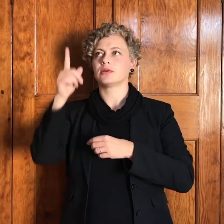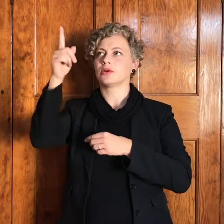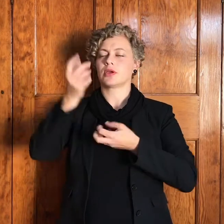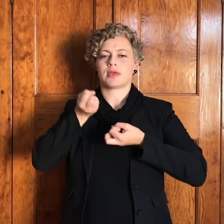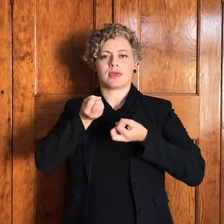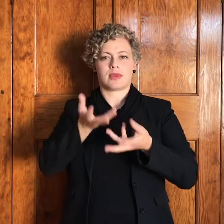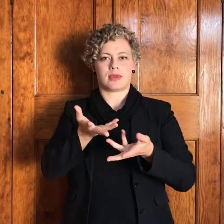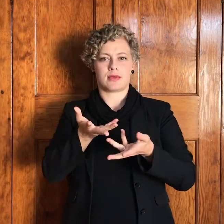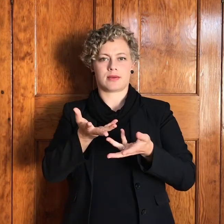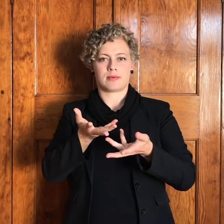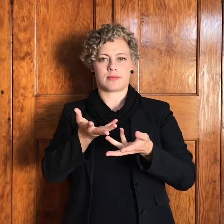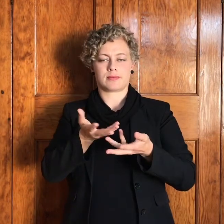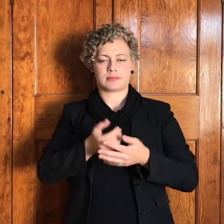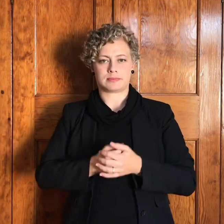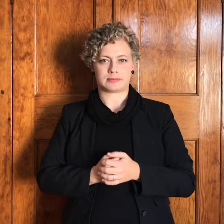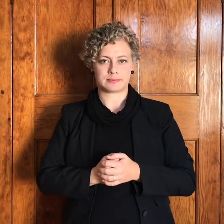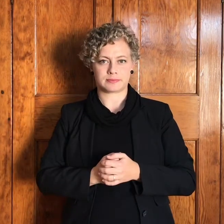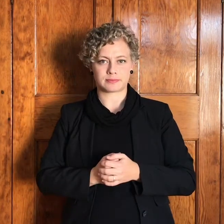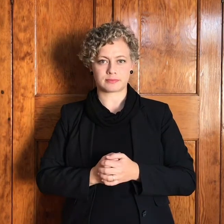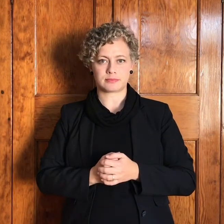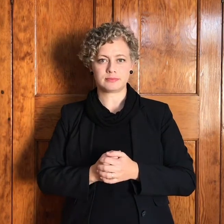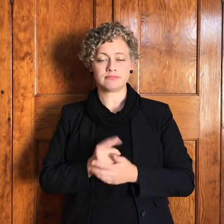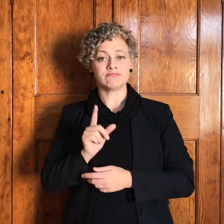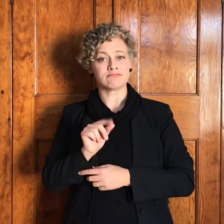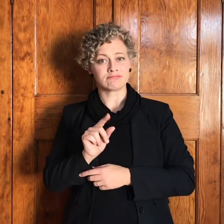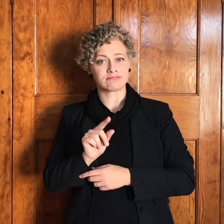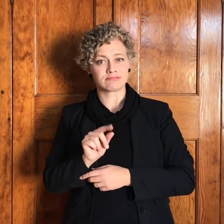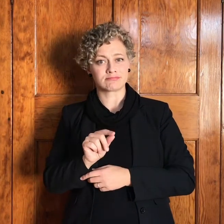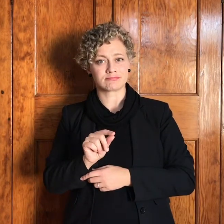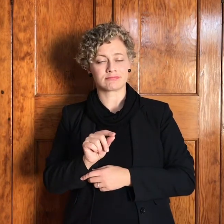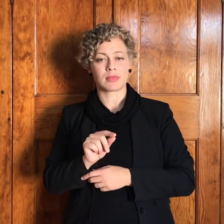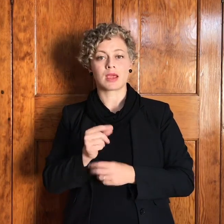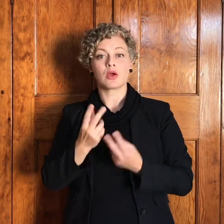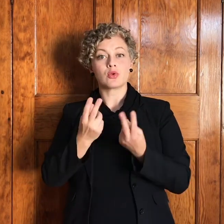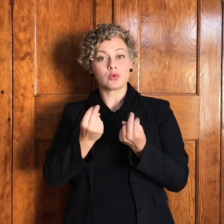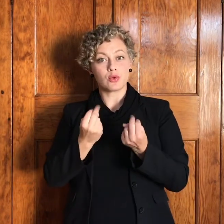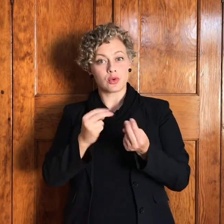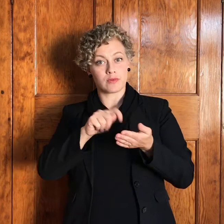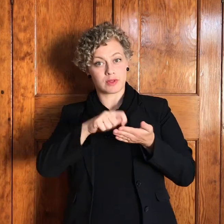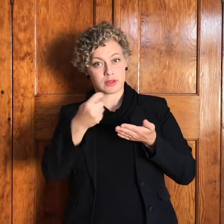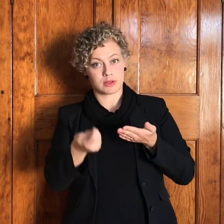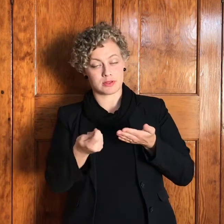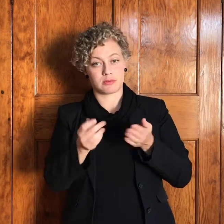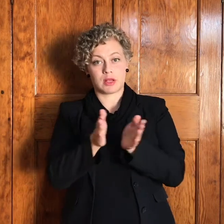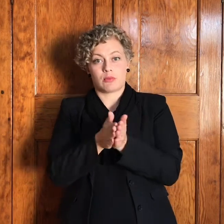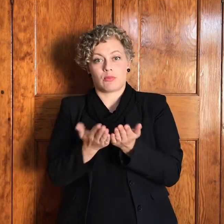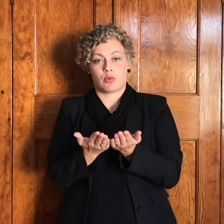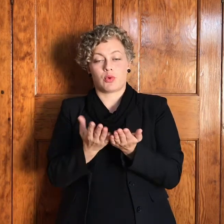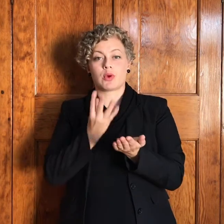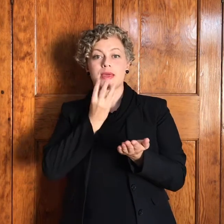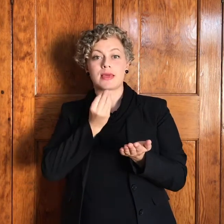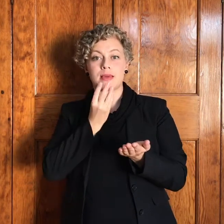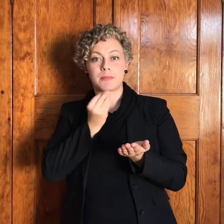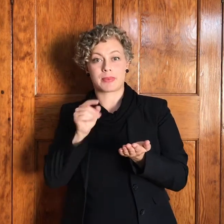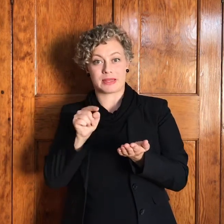wat merkwaardig is is dat in die nieuwe testament in die boek hybrers word daar een lied gesing oor geloof